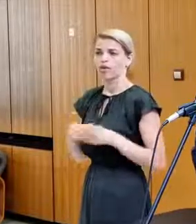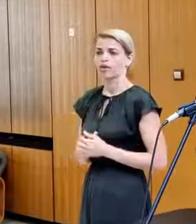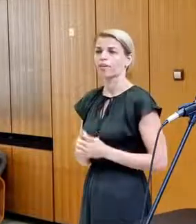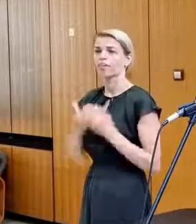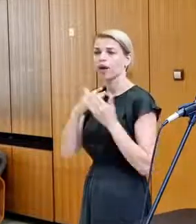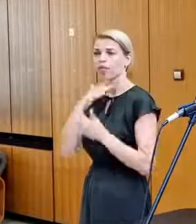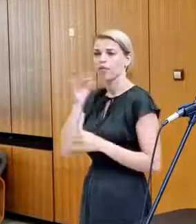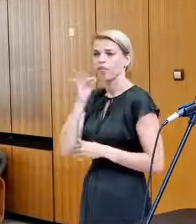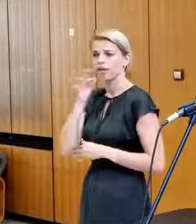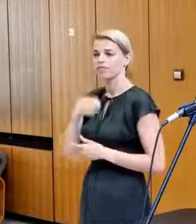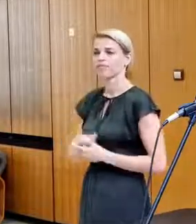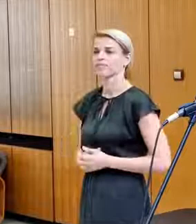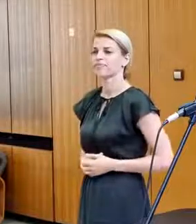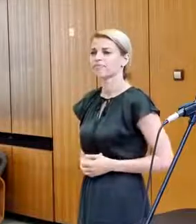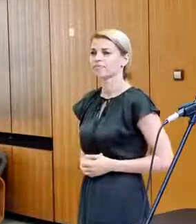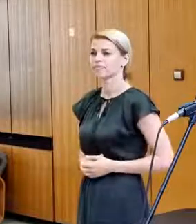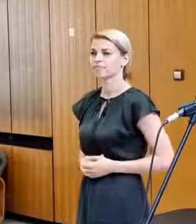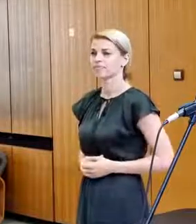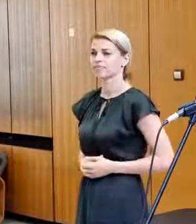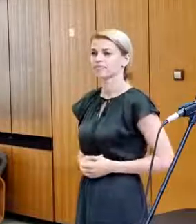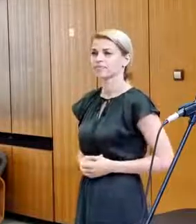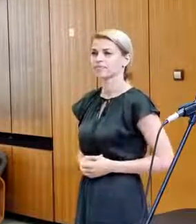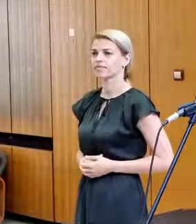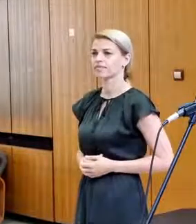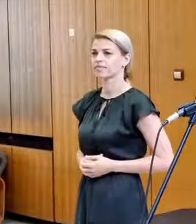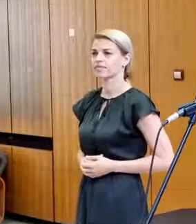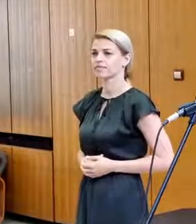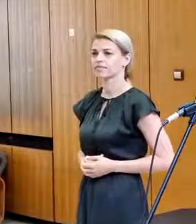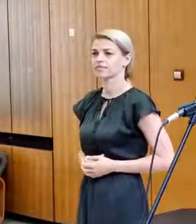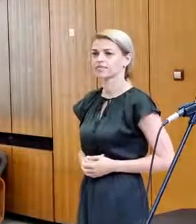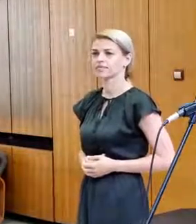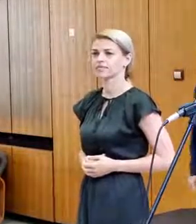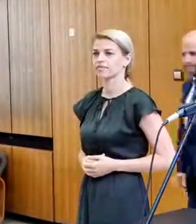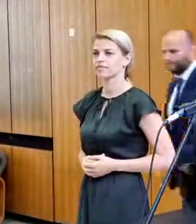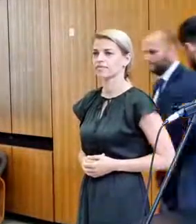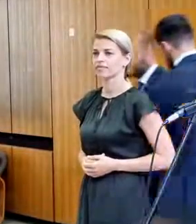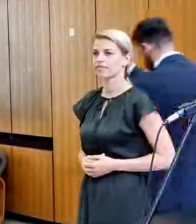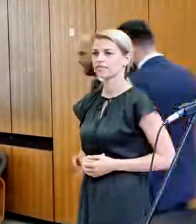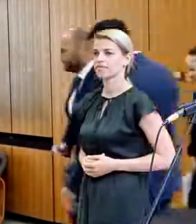Ďakujem veľmi pekne, všetko dobre prajem. Ďakujem veľmi pekne.